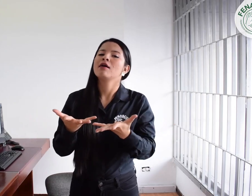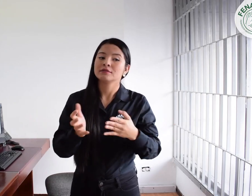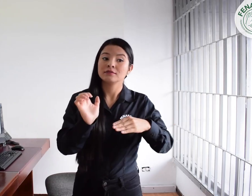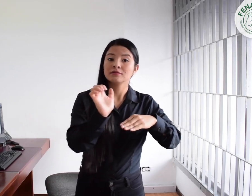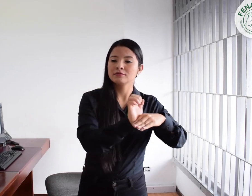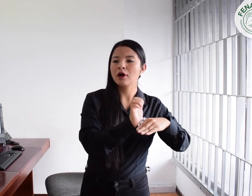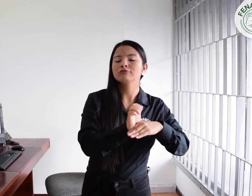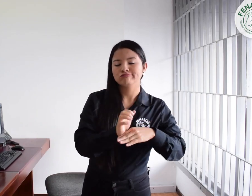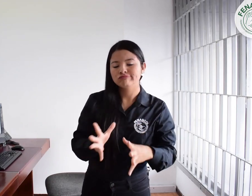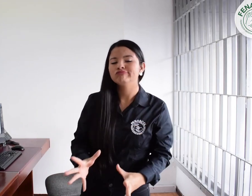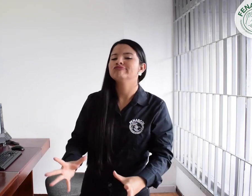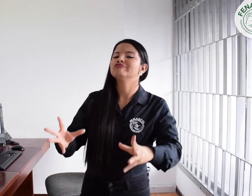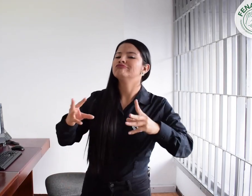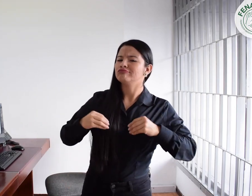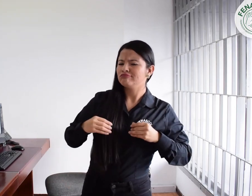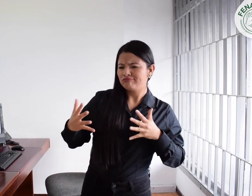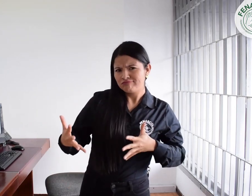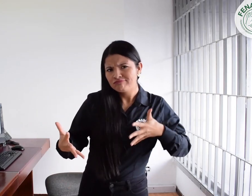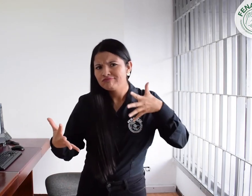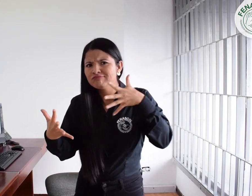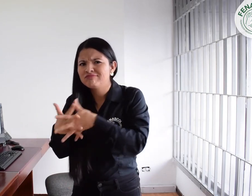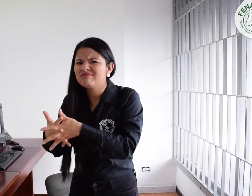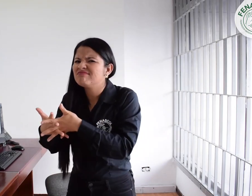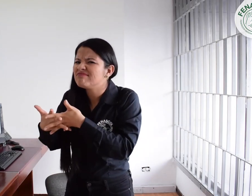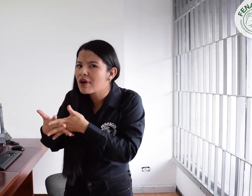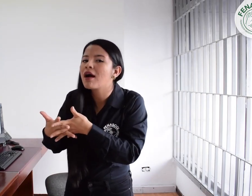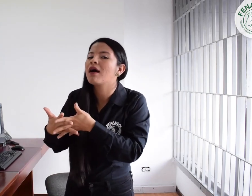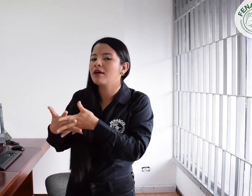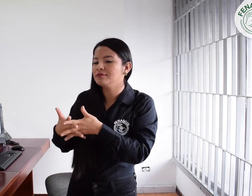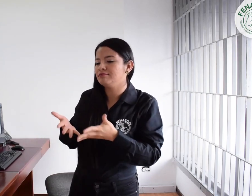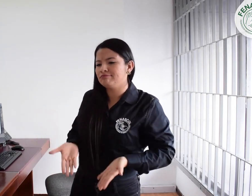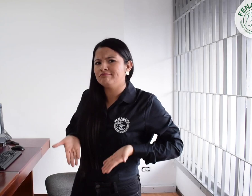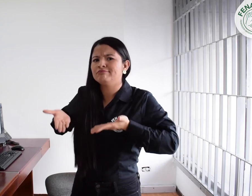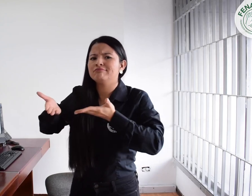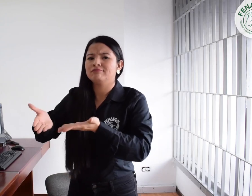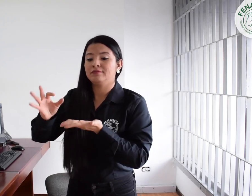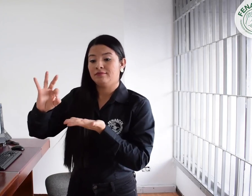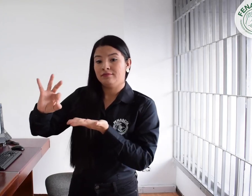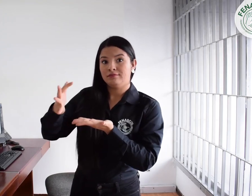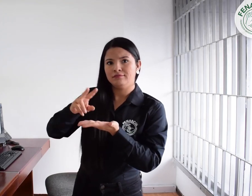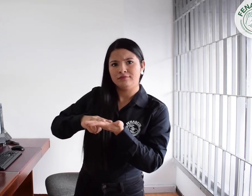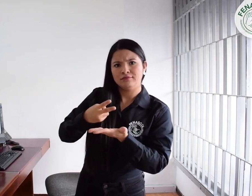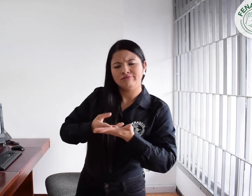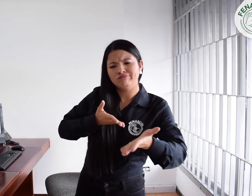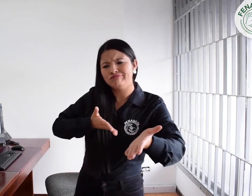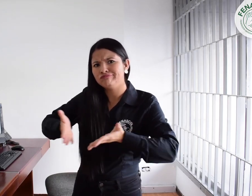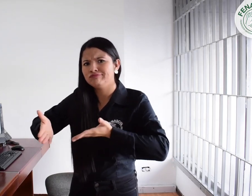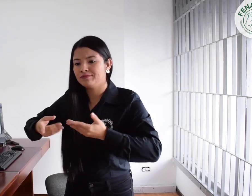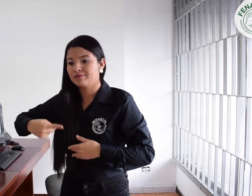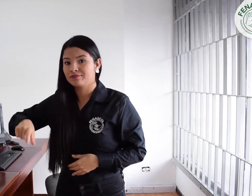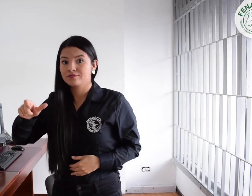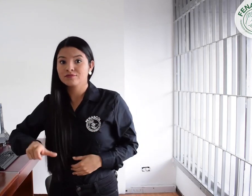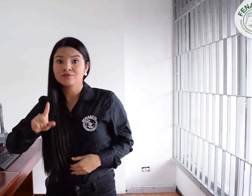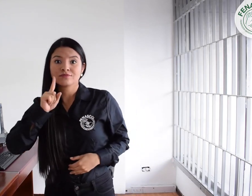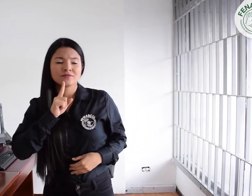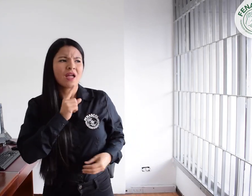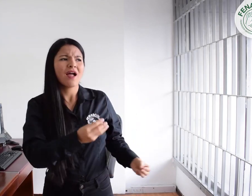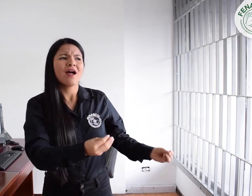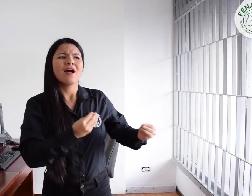comunicación, realizando los ajustes a través del servicio de interpretación virtual, apostándole de esta manera a la